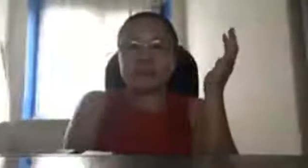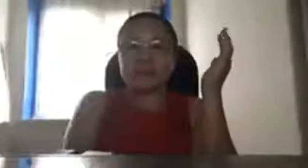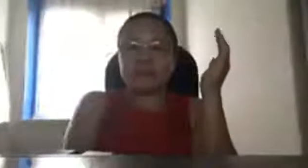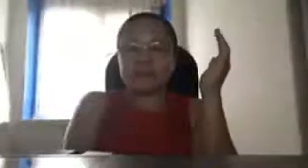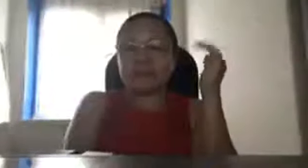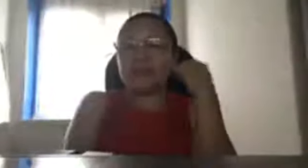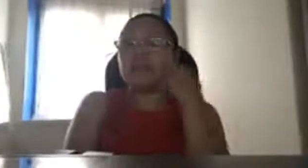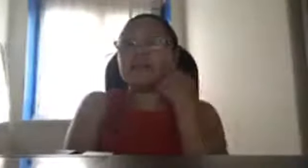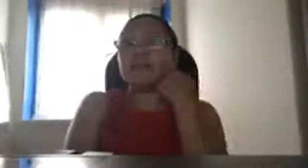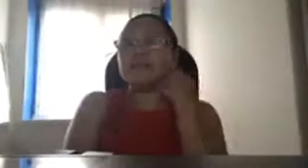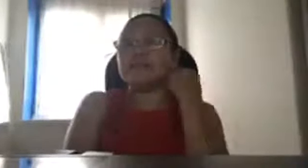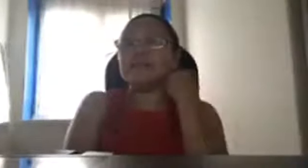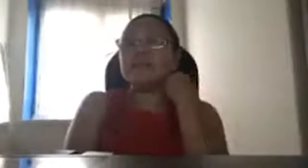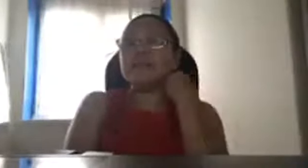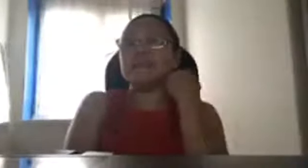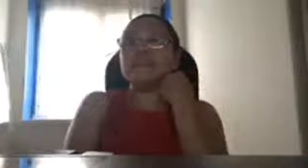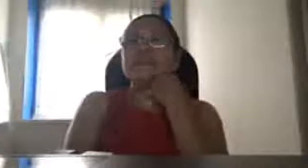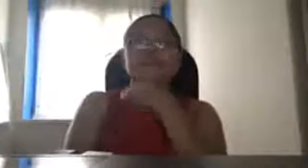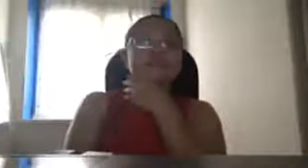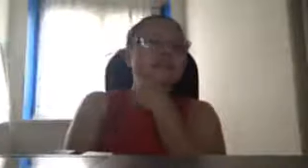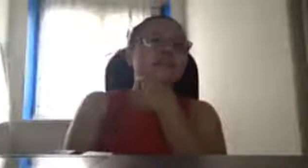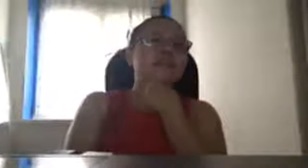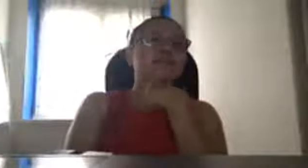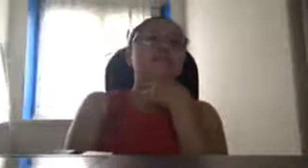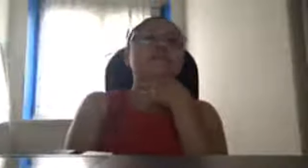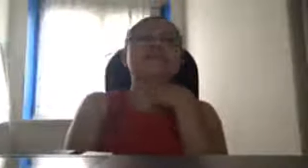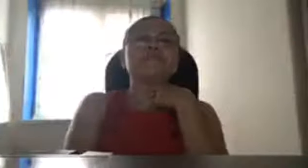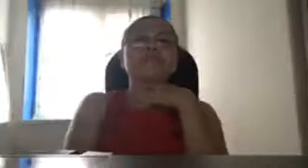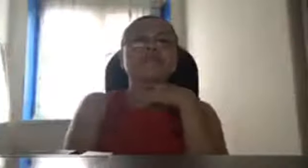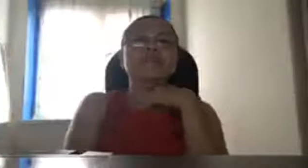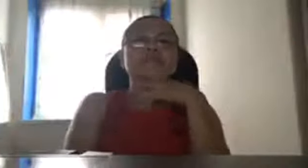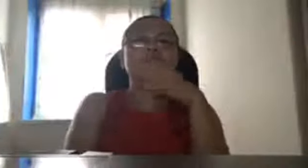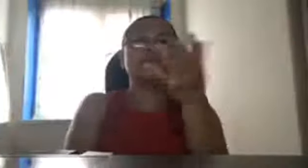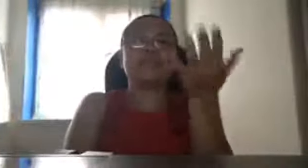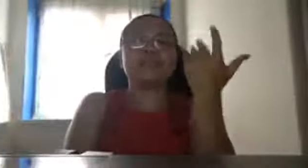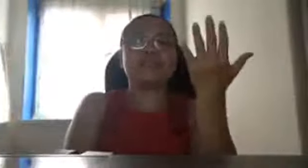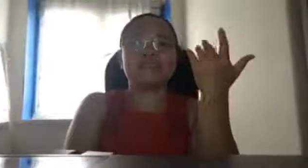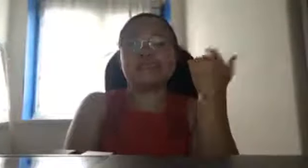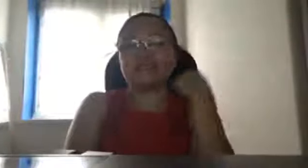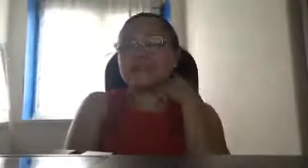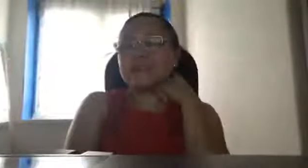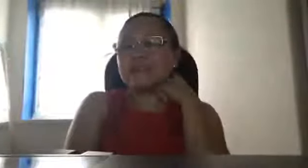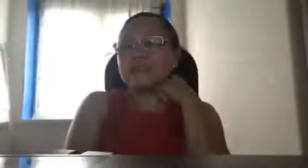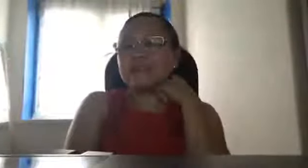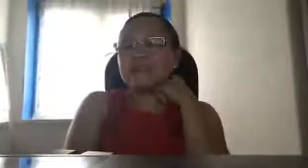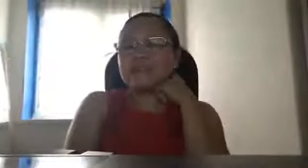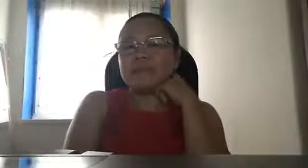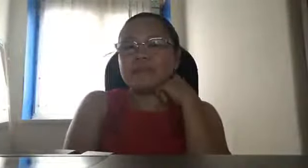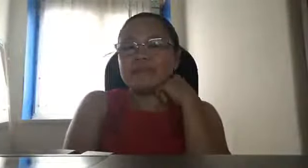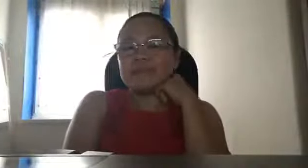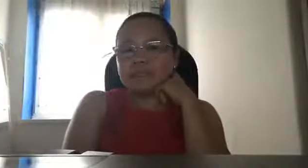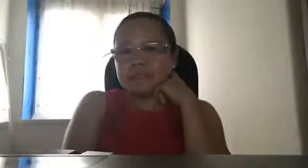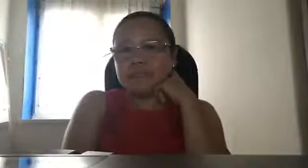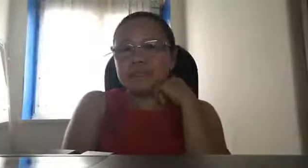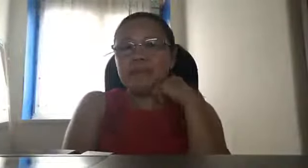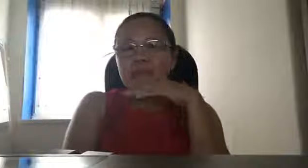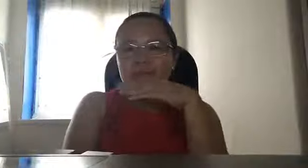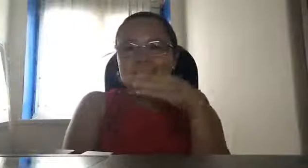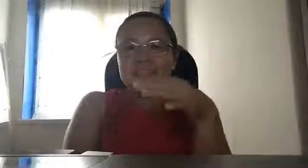kaya ay nako grabe pero pastis pastay ka nga so move on na